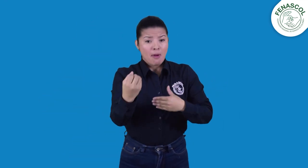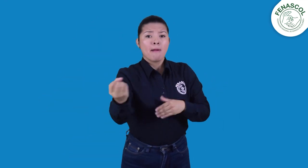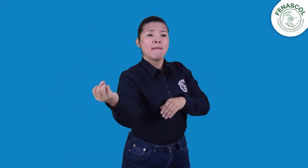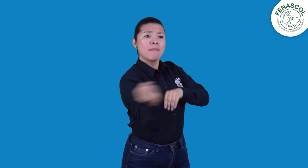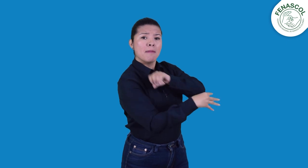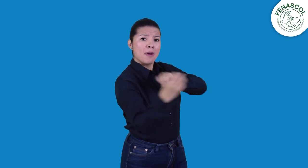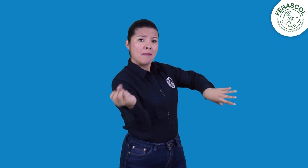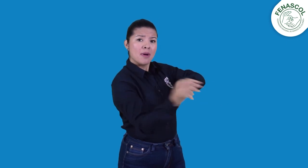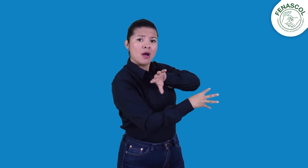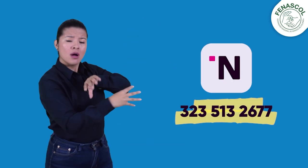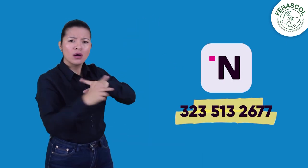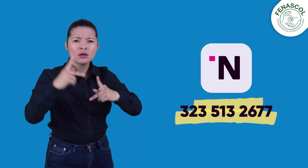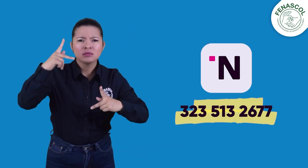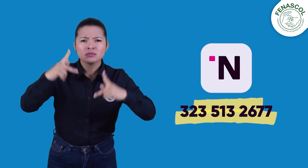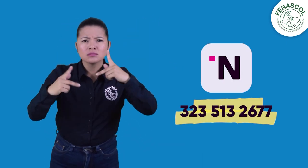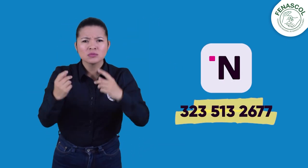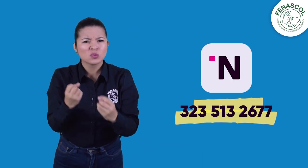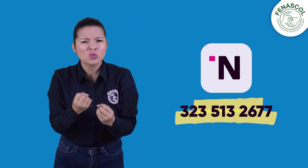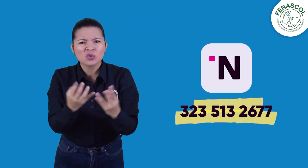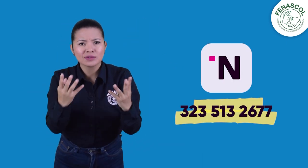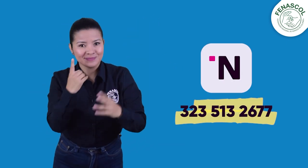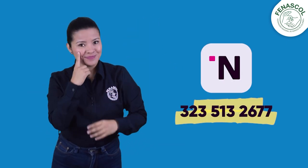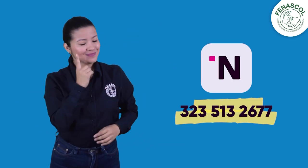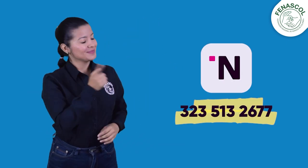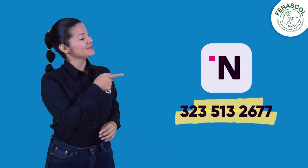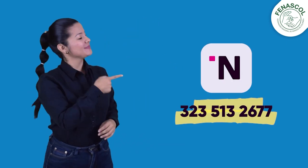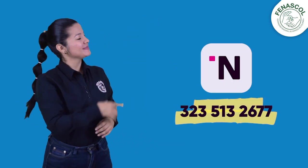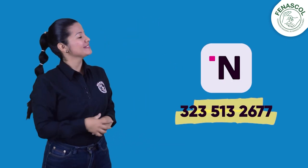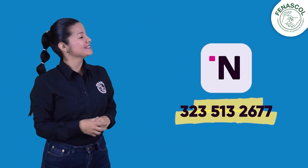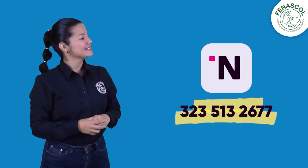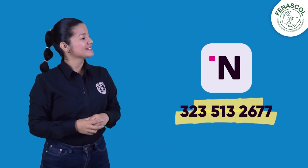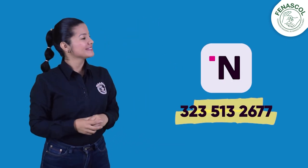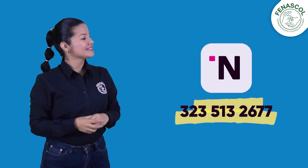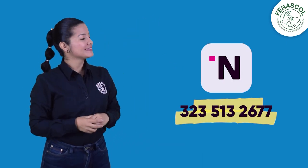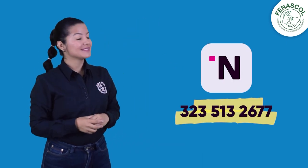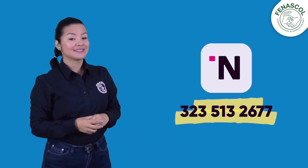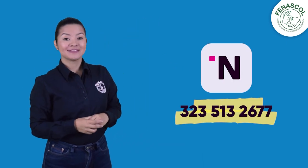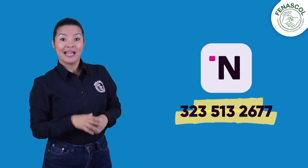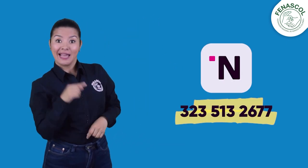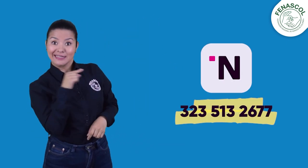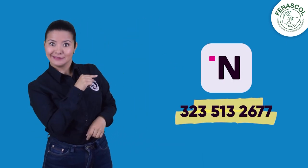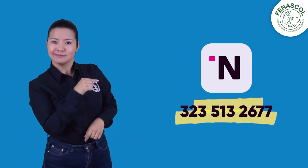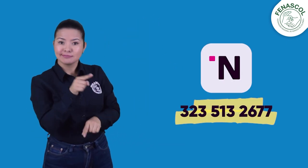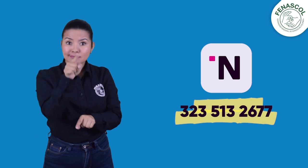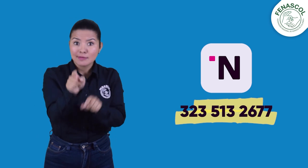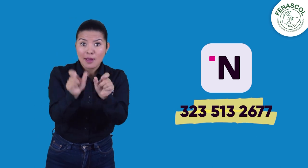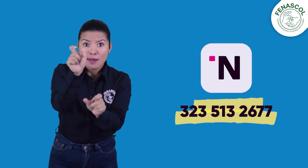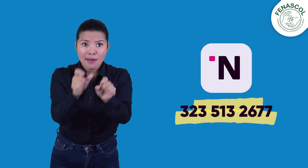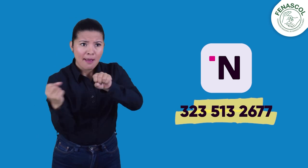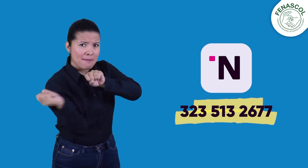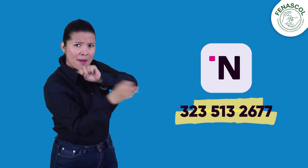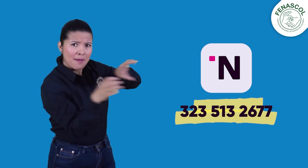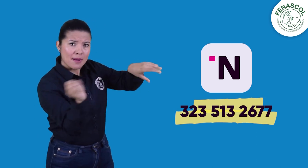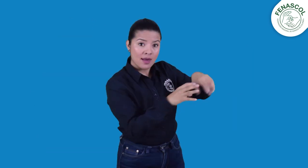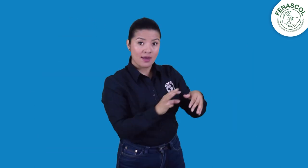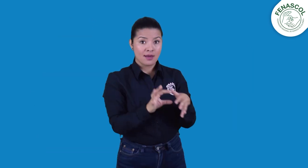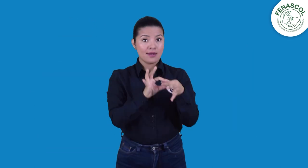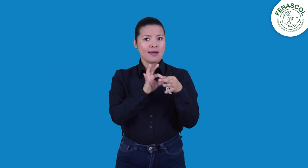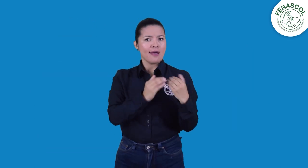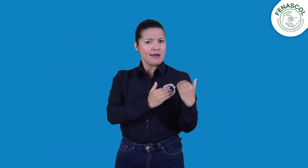hacer al siguiente número NECI, 323-513-2677. Según transcurran